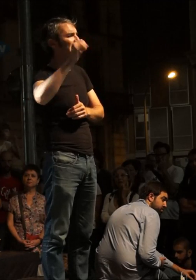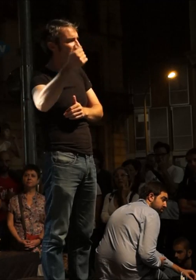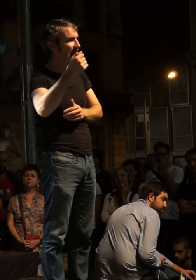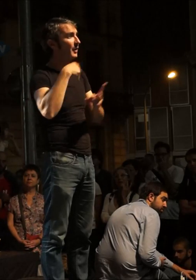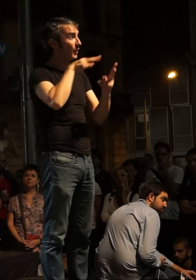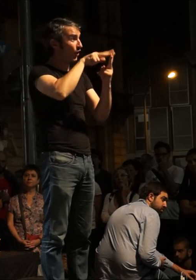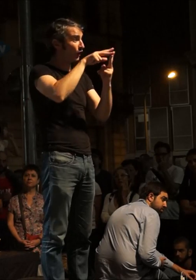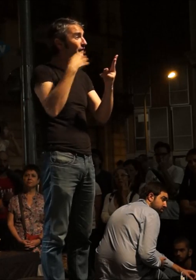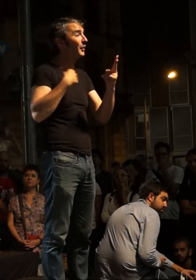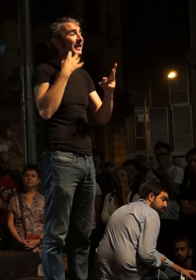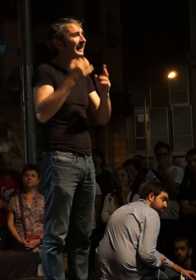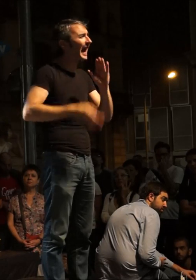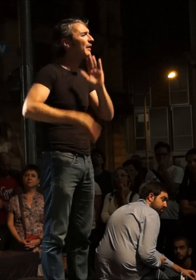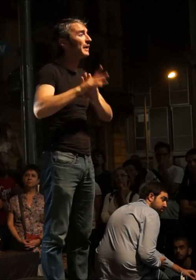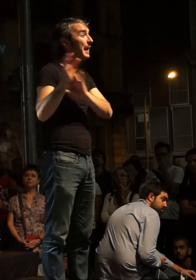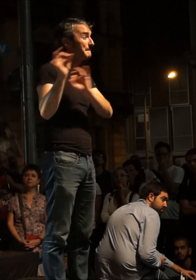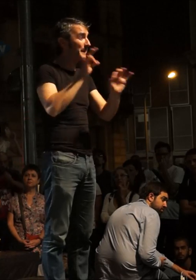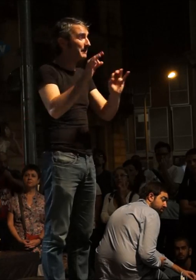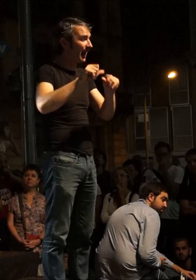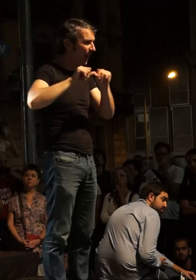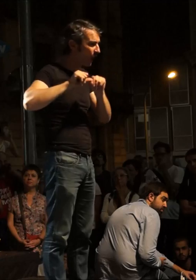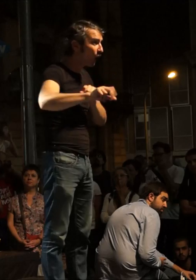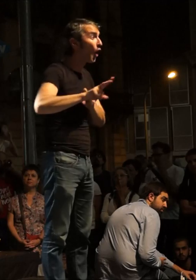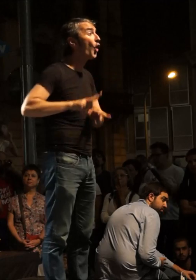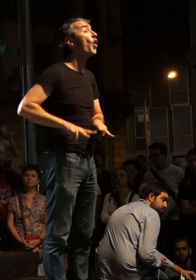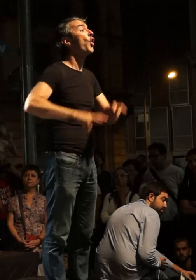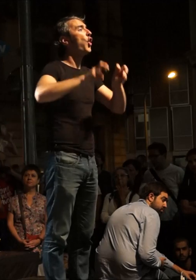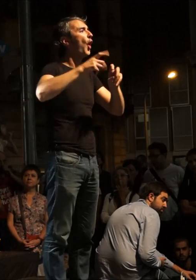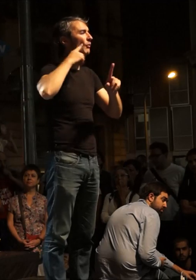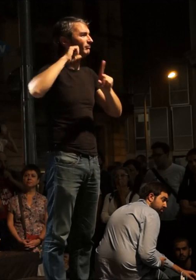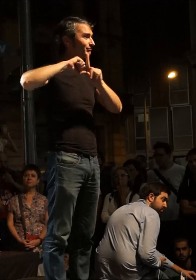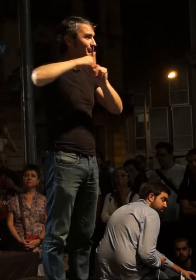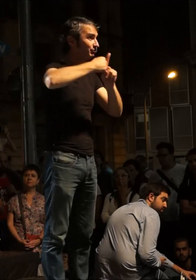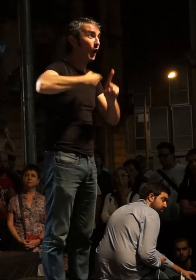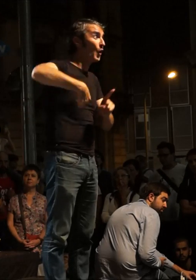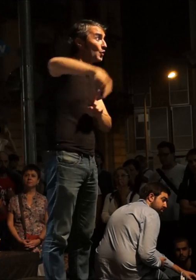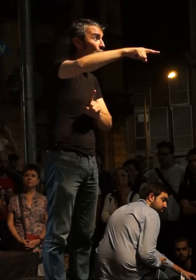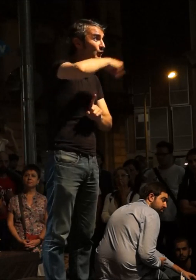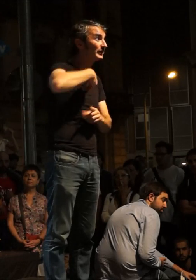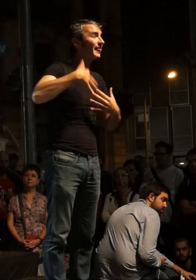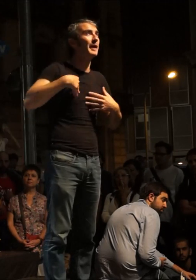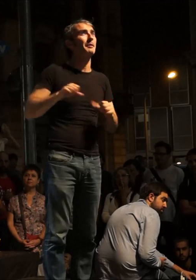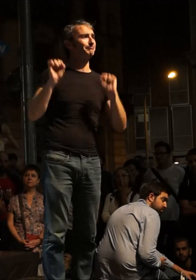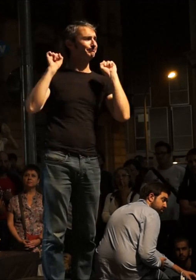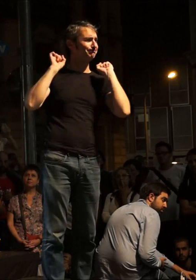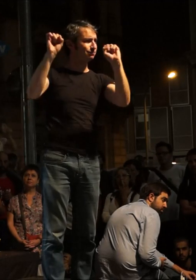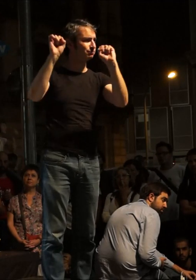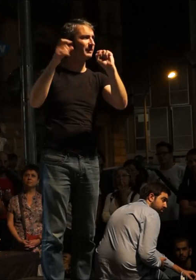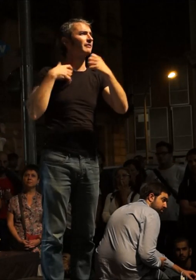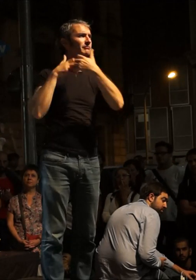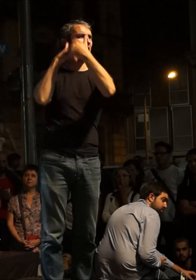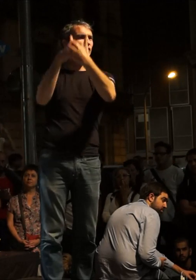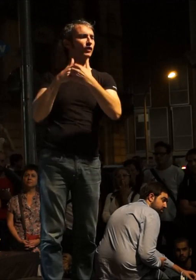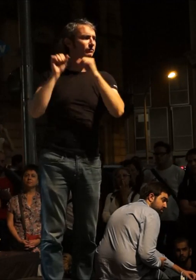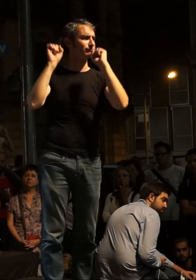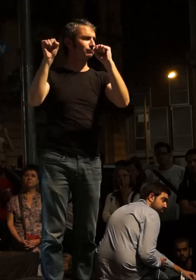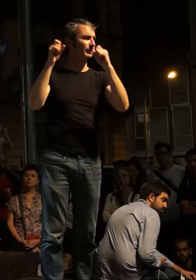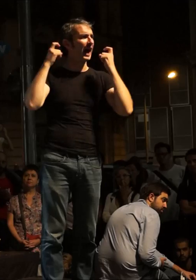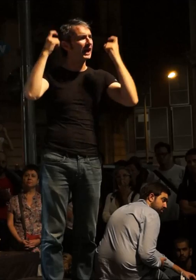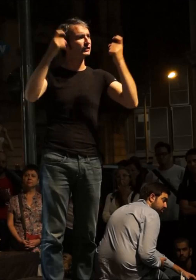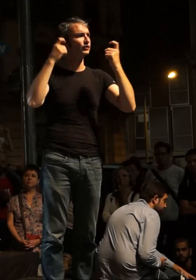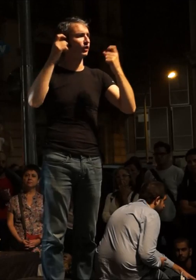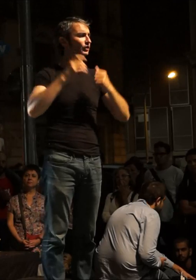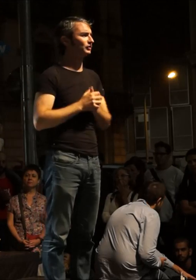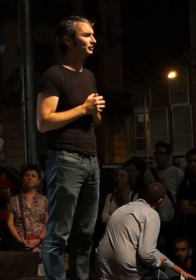definitiva, tenen preparada una nova ofensiva i aquesta l'haurem d'aturar nosaltres amb els nostres cossos. Sobretot